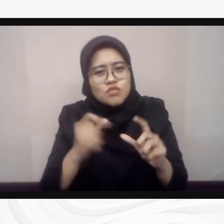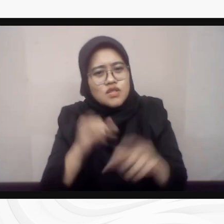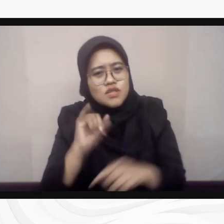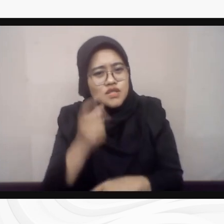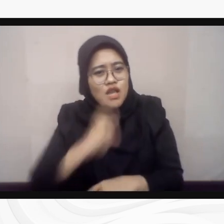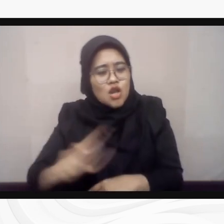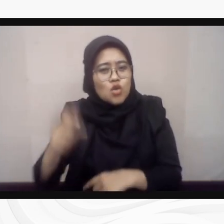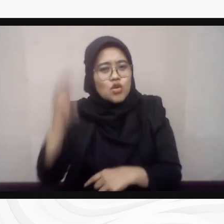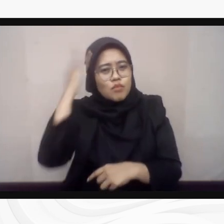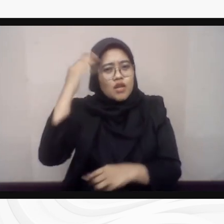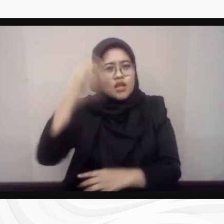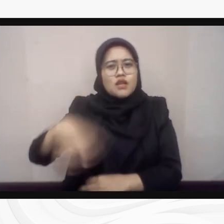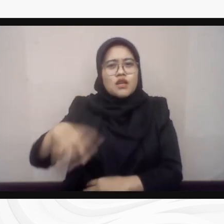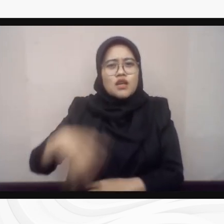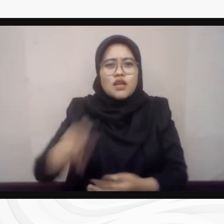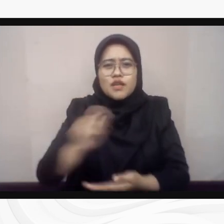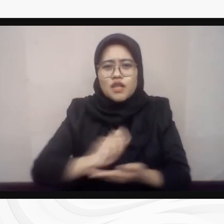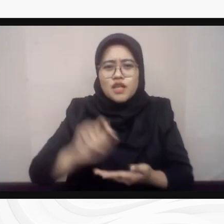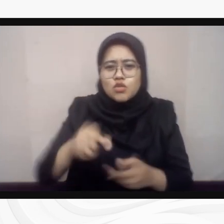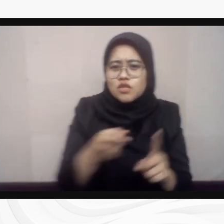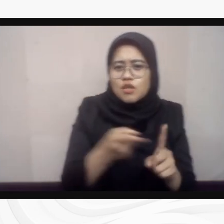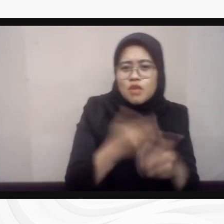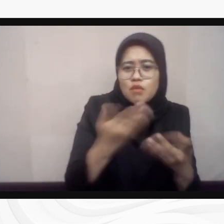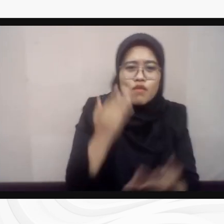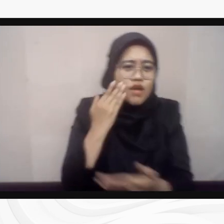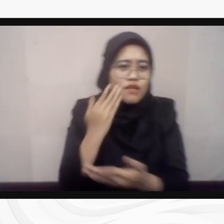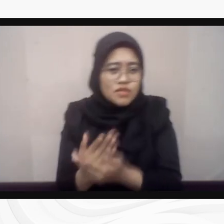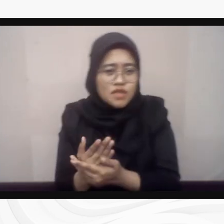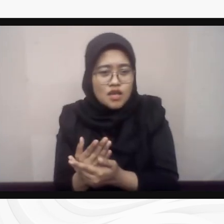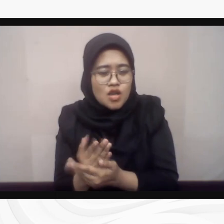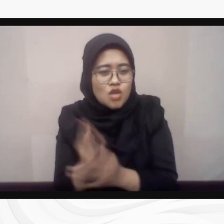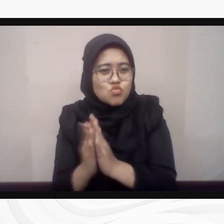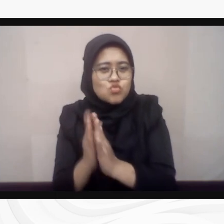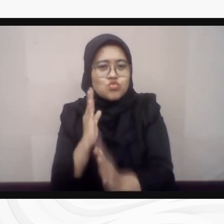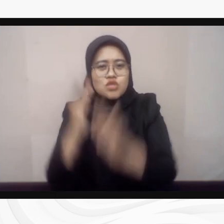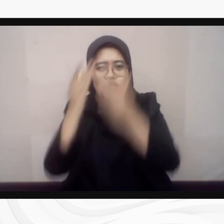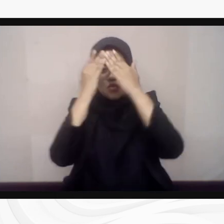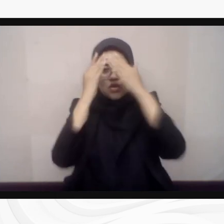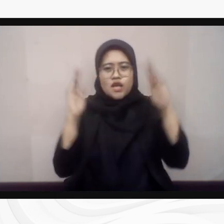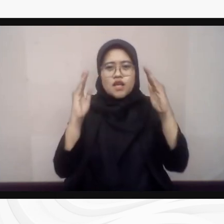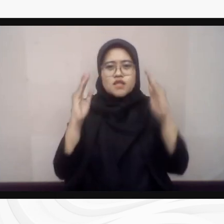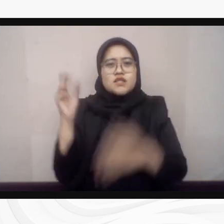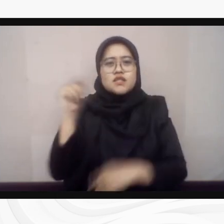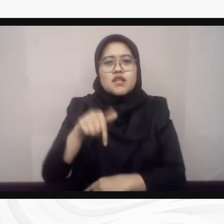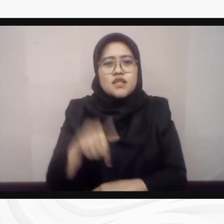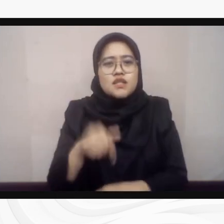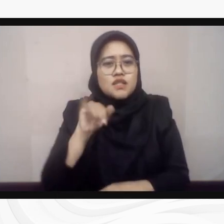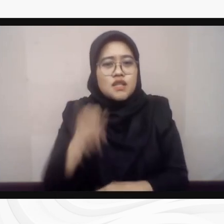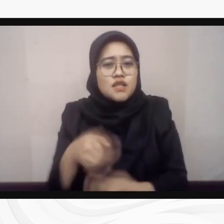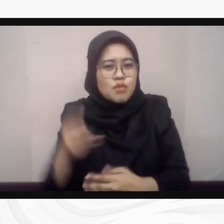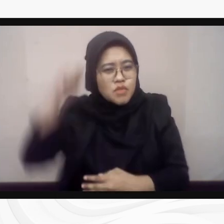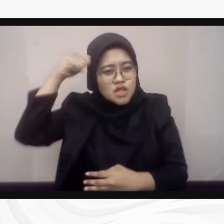pewujudan demokrasi yang substantif saat ini. Menjadi pengingat bagi kita bersama untuk terus gencar